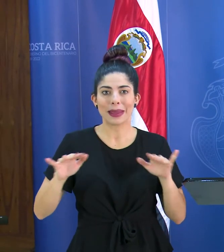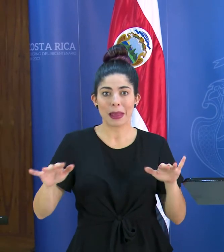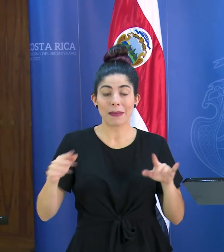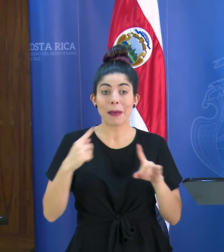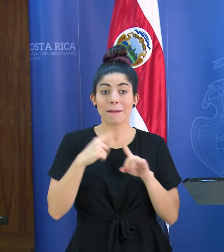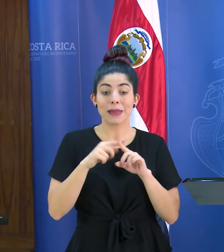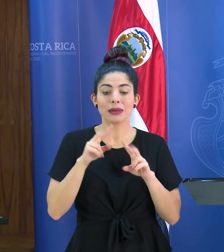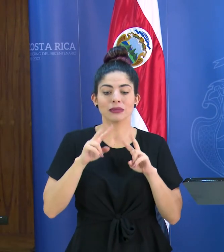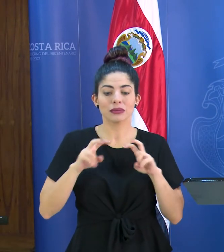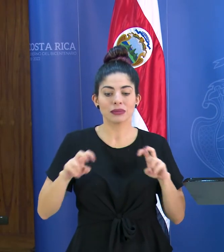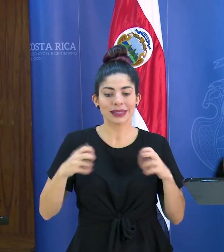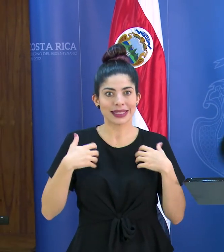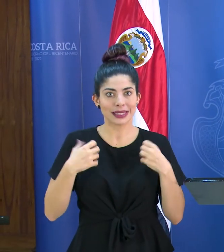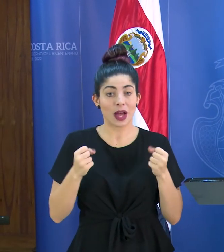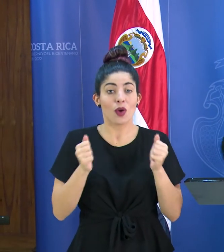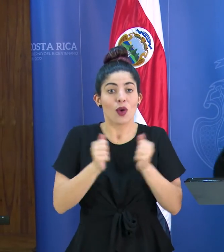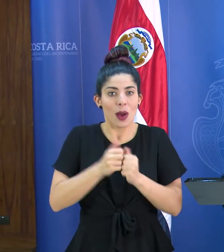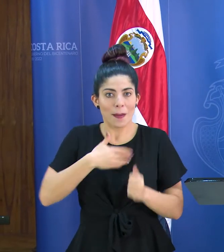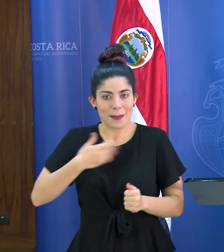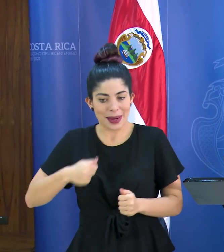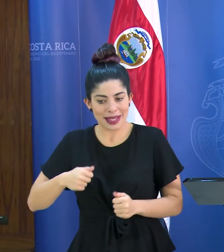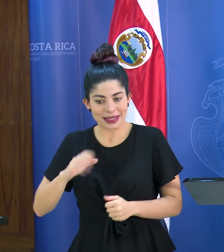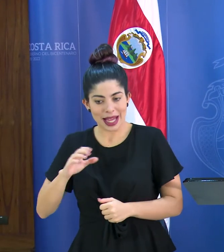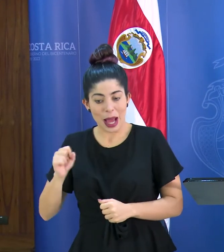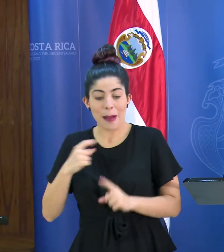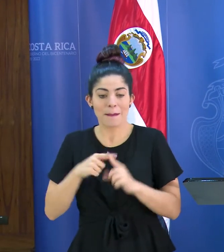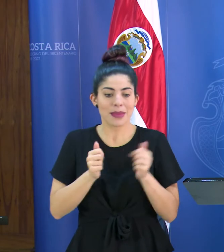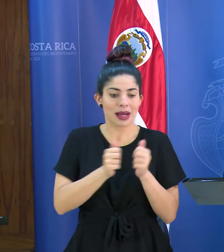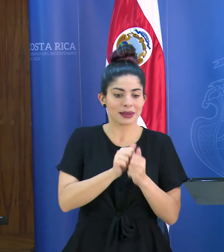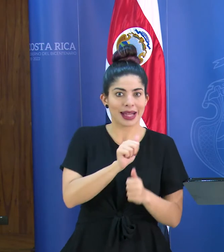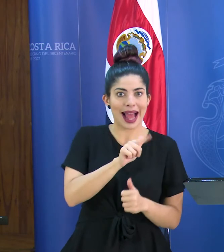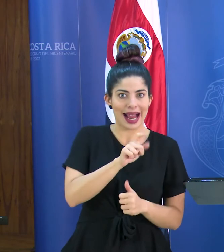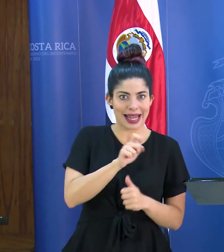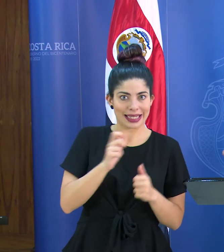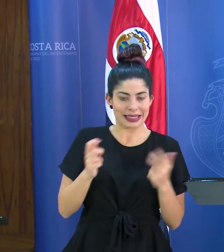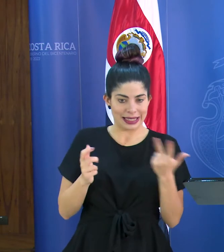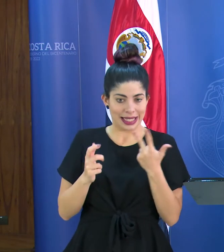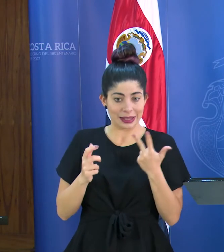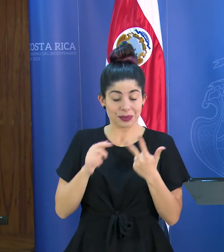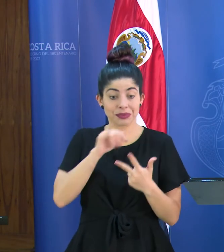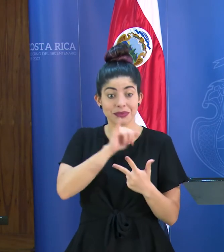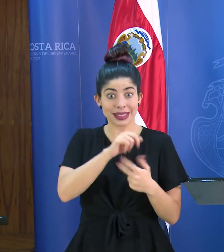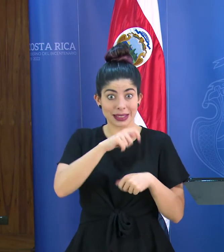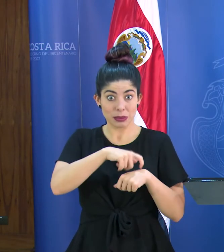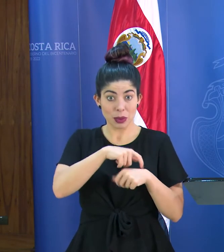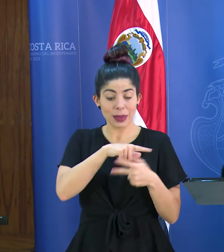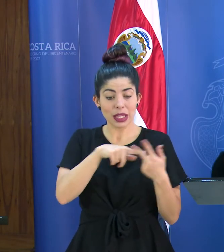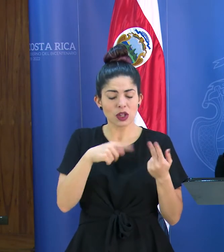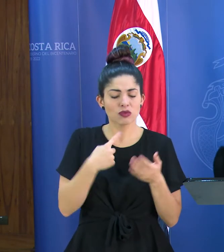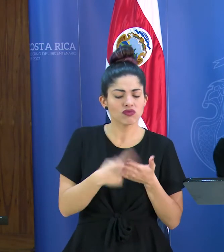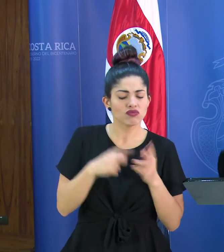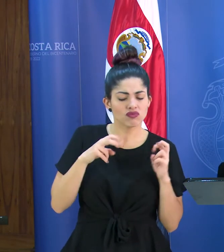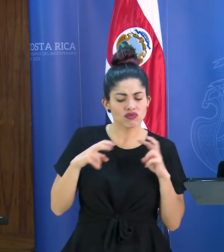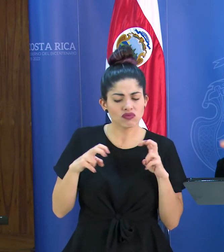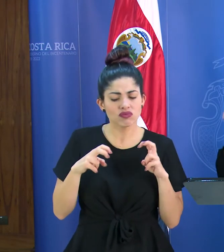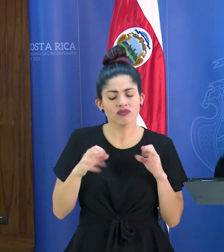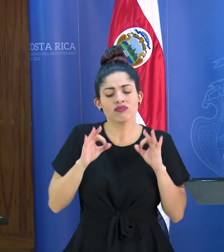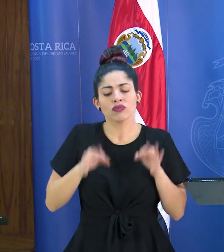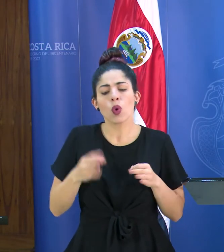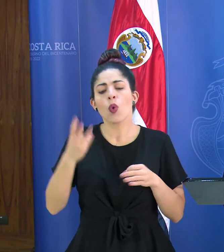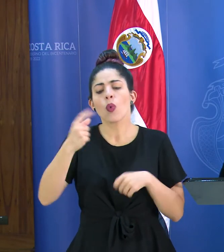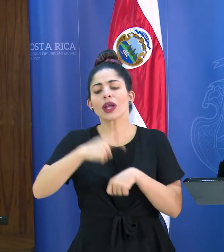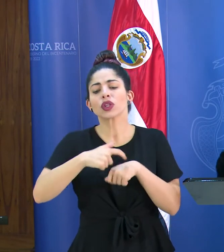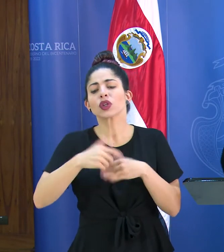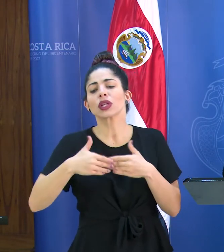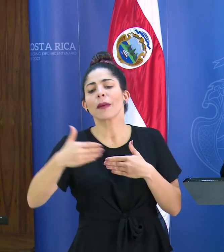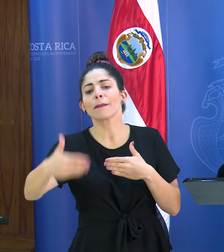salud con el presidente de la caja y con don Alex entonces él en ese momento decidirá cuánto tiempo nos